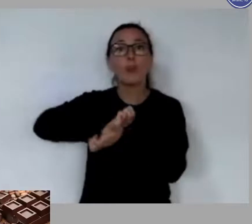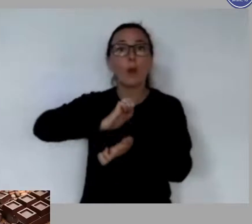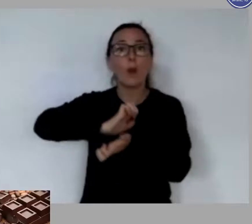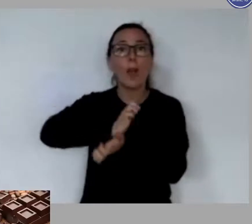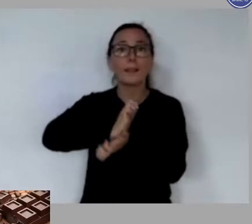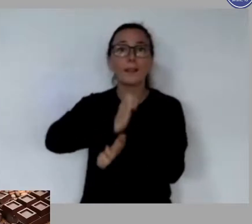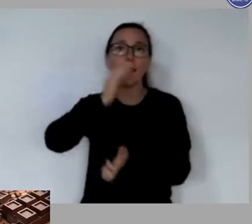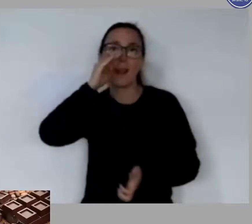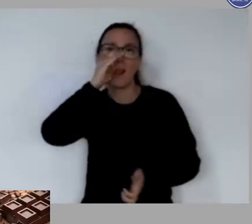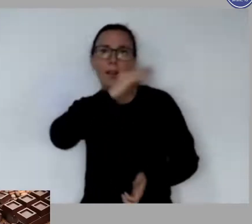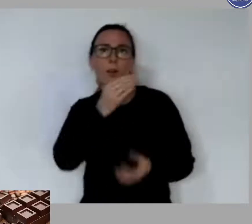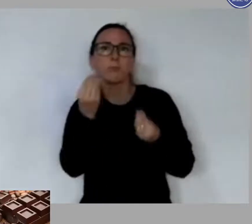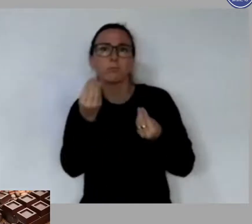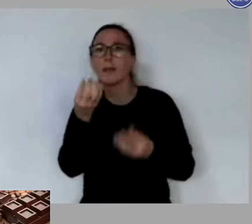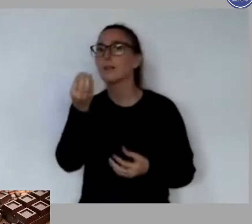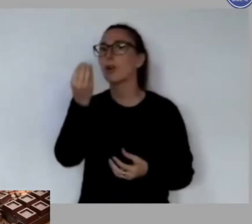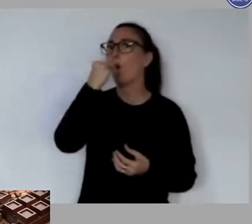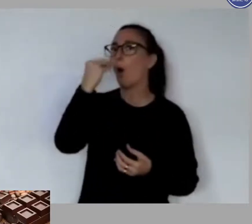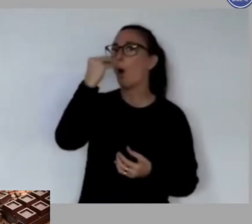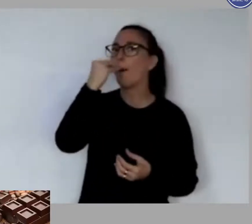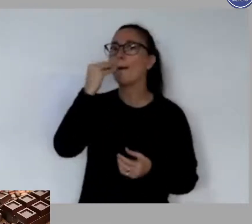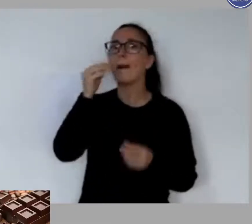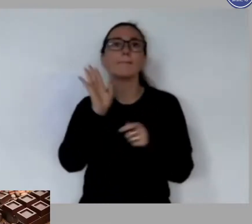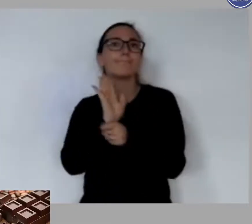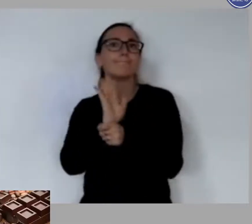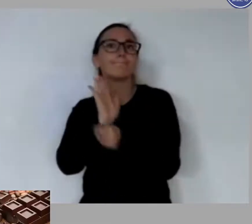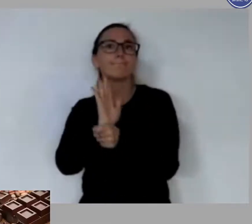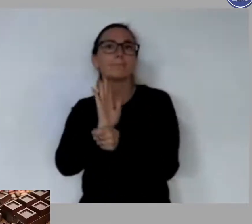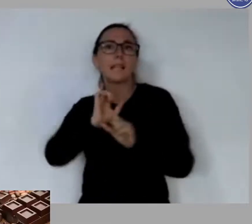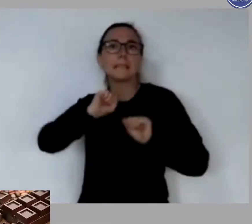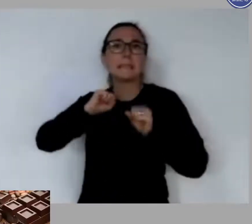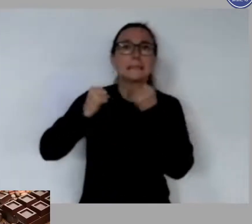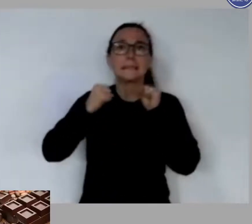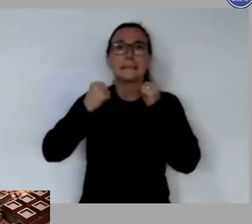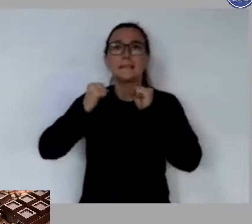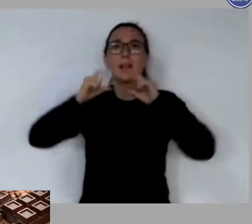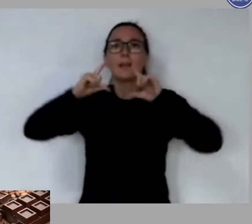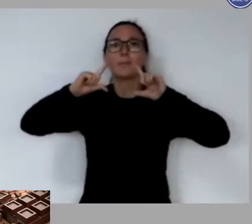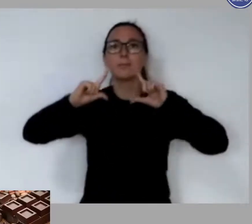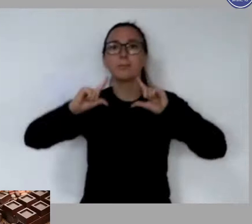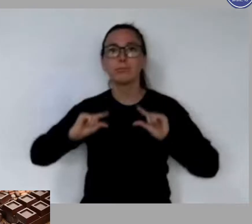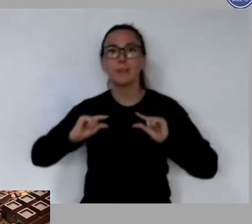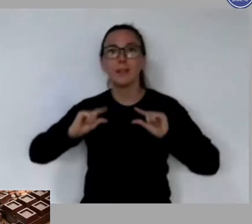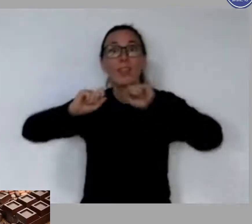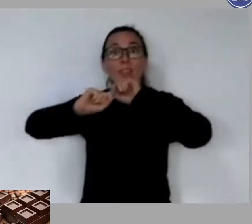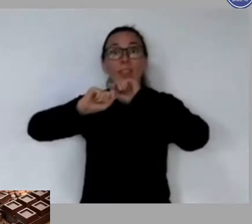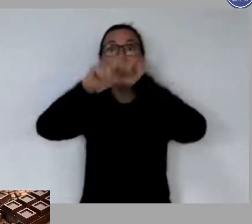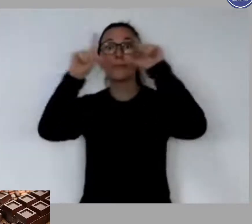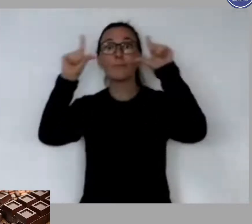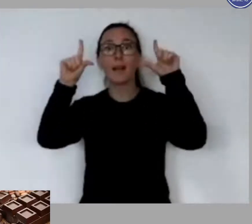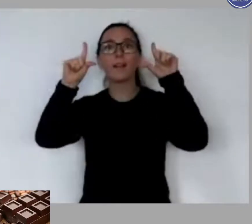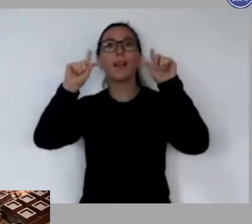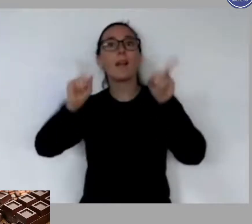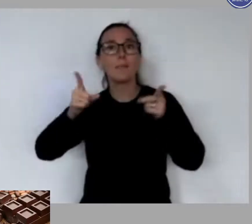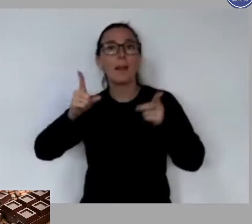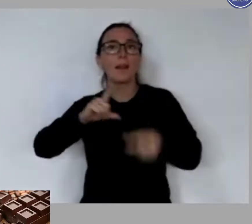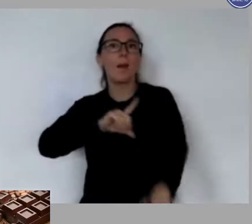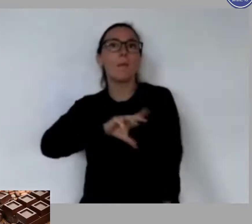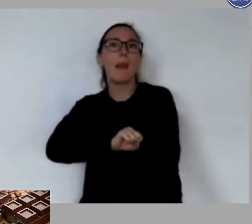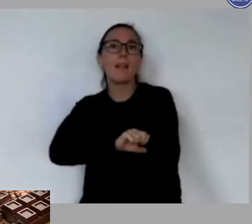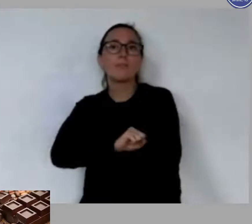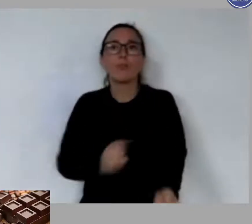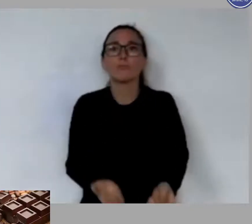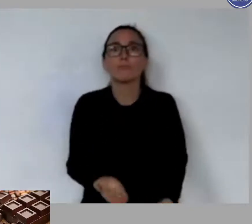Chocolate negro Porque disminuye el estrés, levanta el ánimo, despabila y sube la